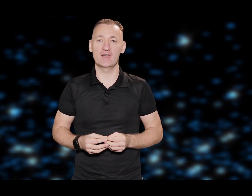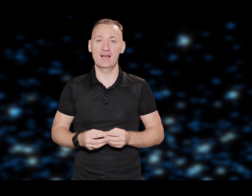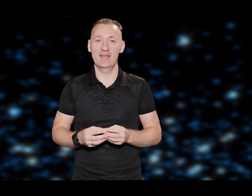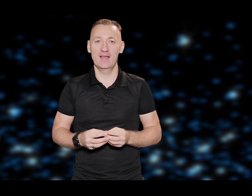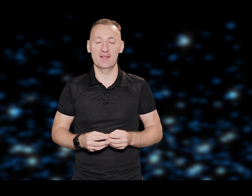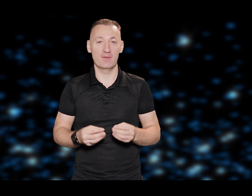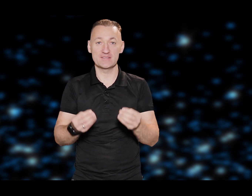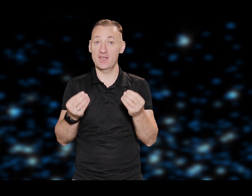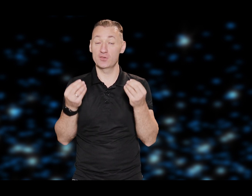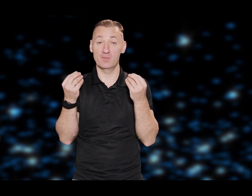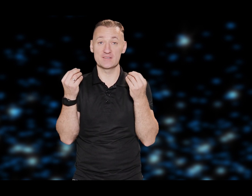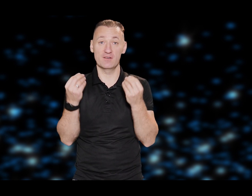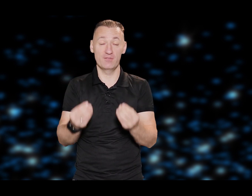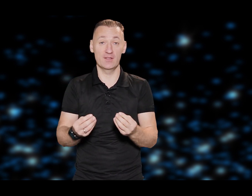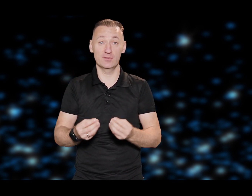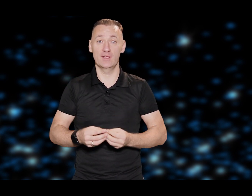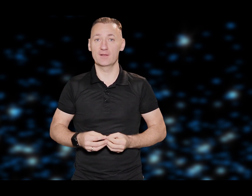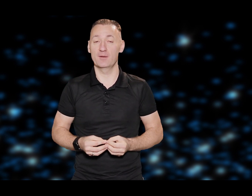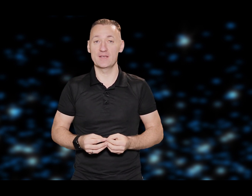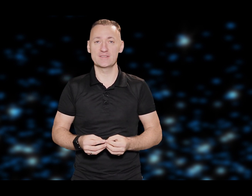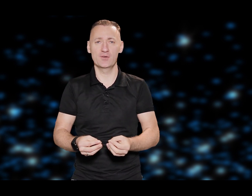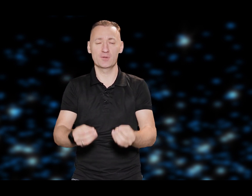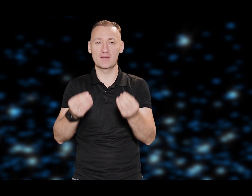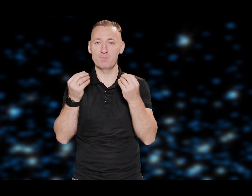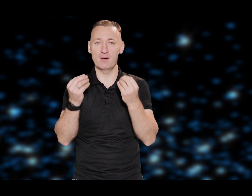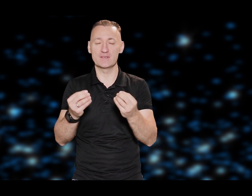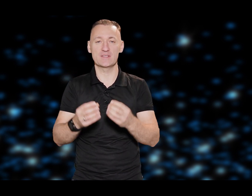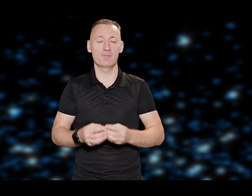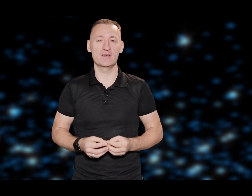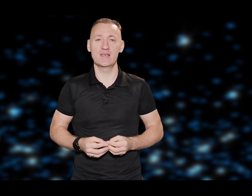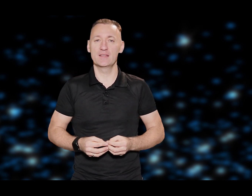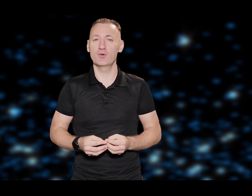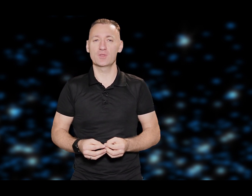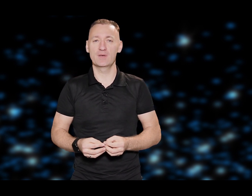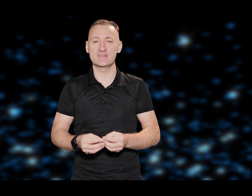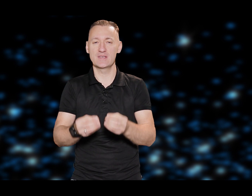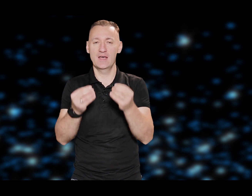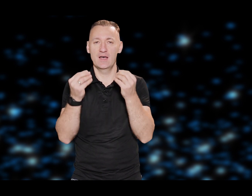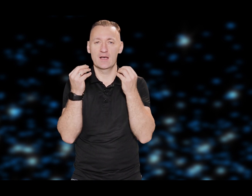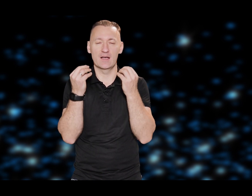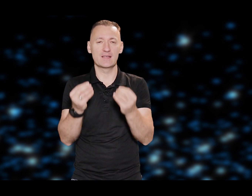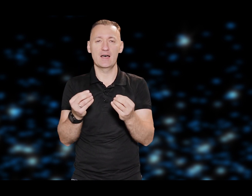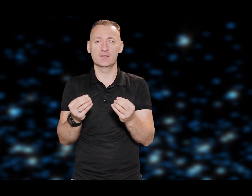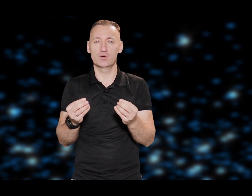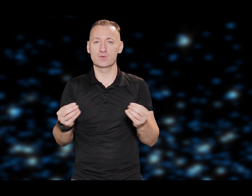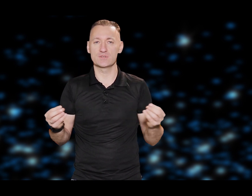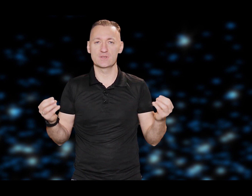tā, lai mēs nejūtamies vientulīgi, lai mēs nejūtamies pamest, lai mēs nejūtamies kā tādi, kurus